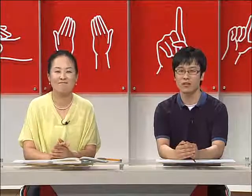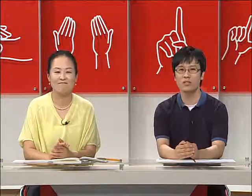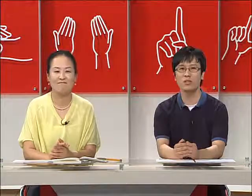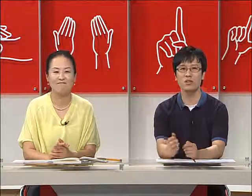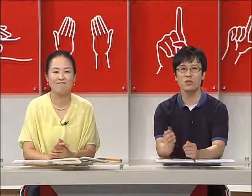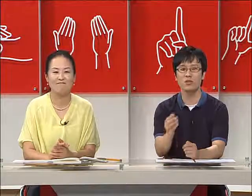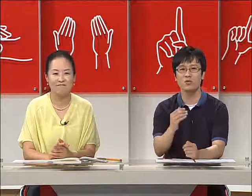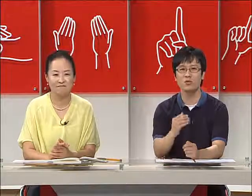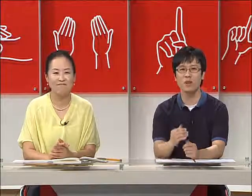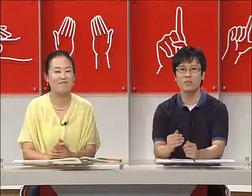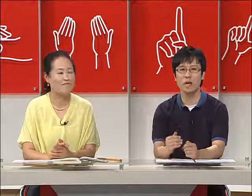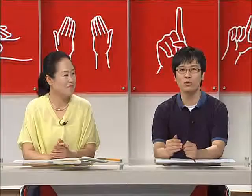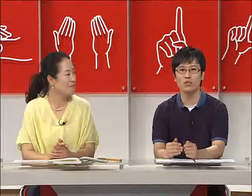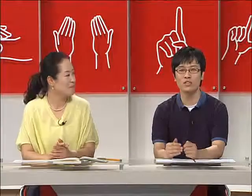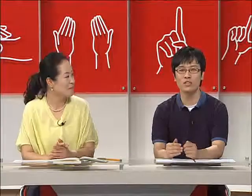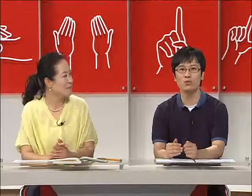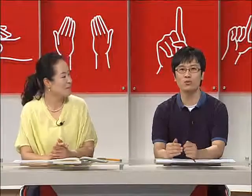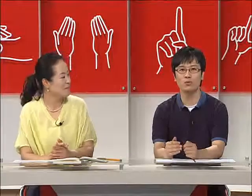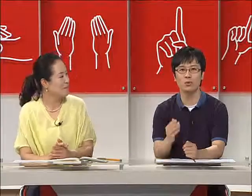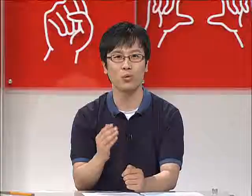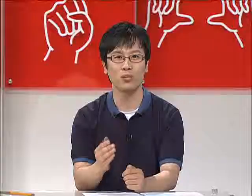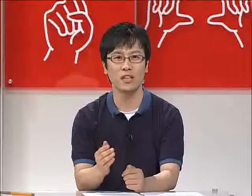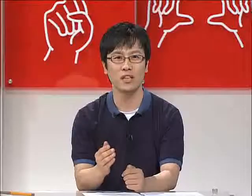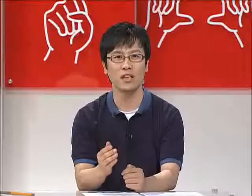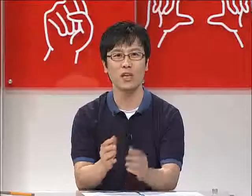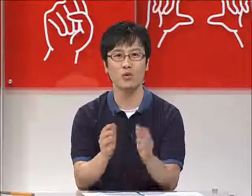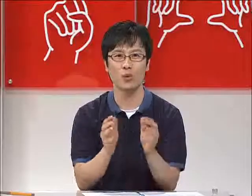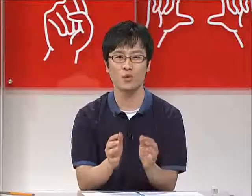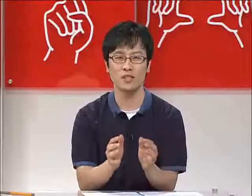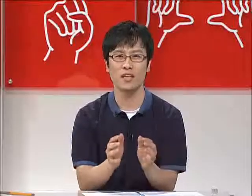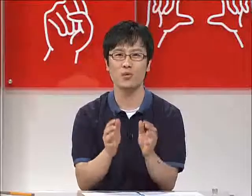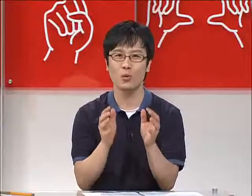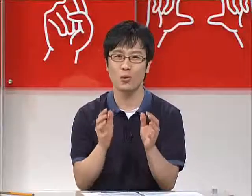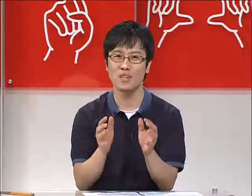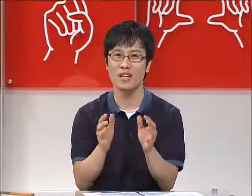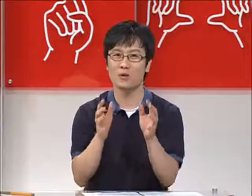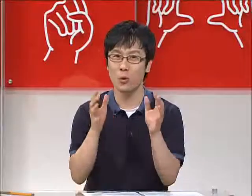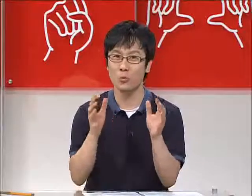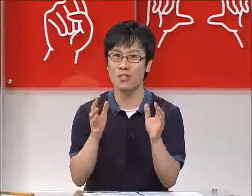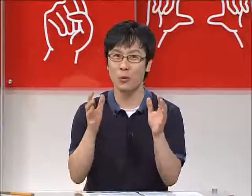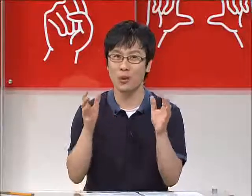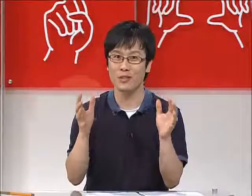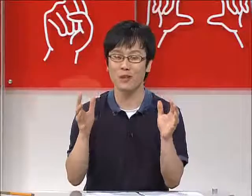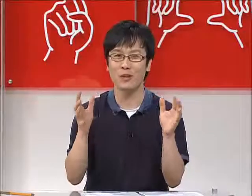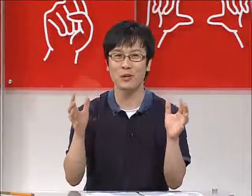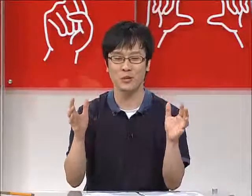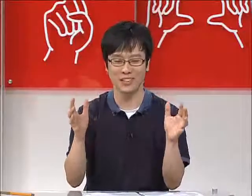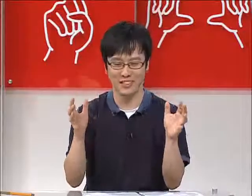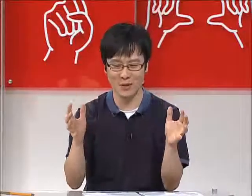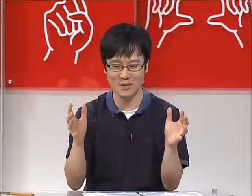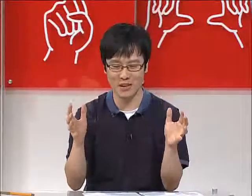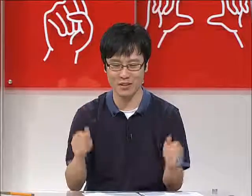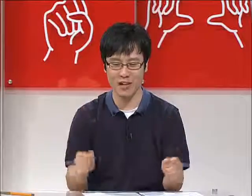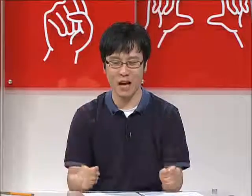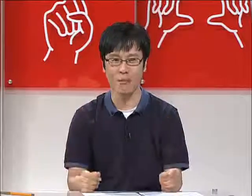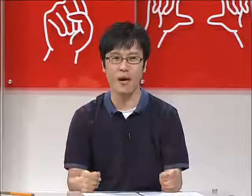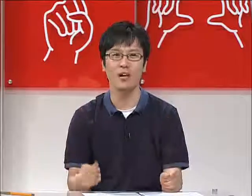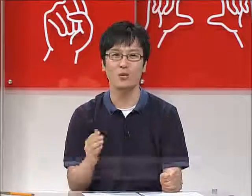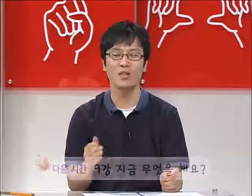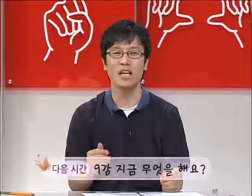지금처럼 수화를 배우는 여러분들의 노력이 조금씩 조금씩 조금씩 모여서 이러한 노력들이 커지면 아마 우리